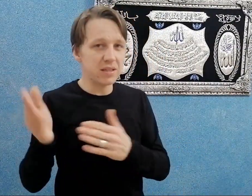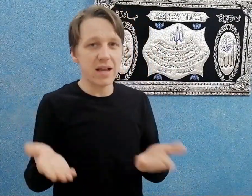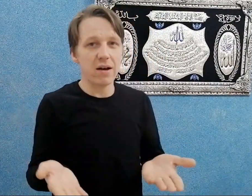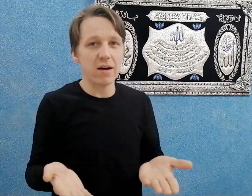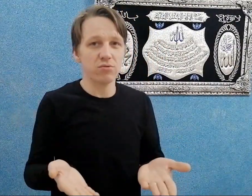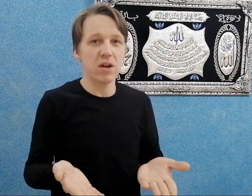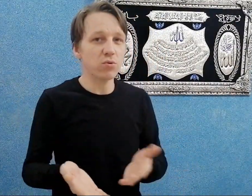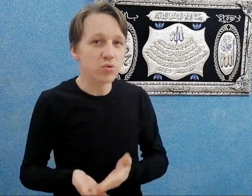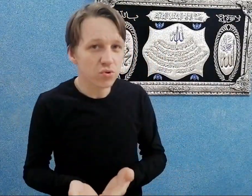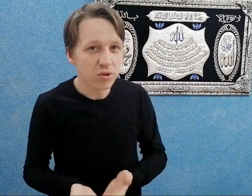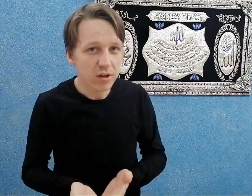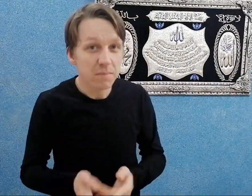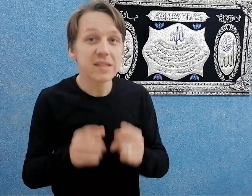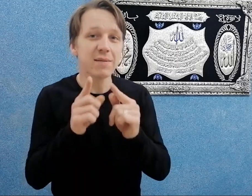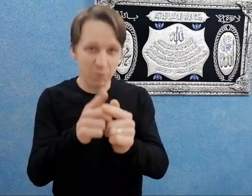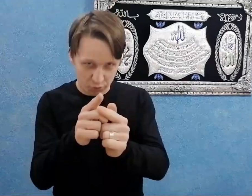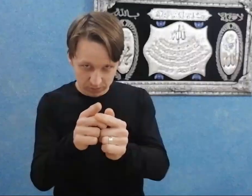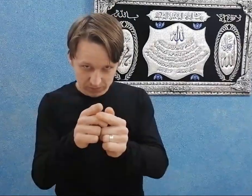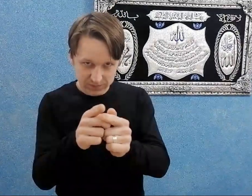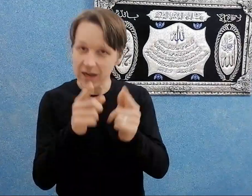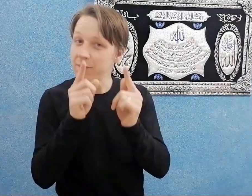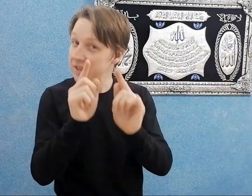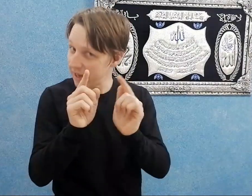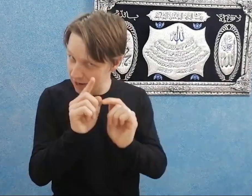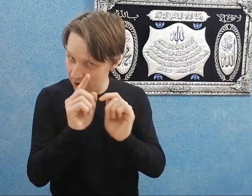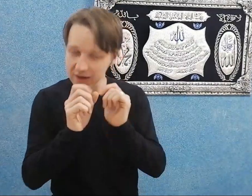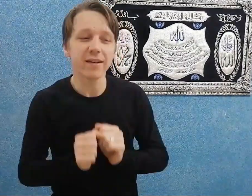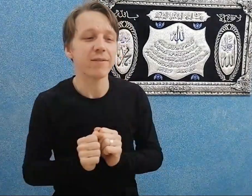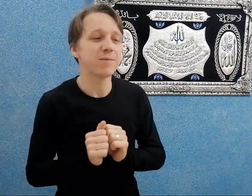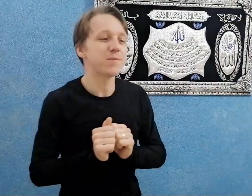مني ساعة وساعة ونص بسبب يالي بتتعليقوا عليه لنا.